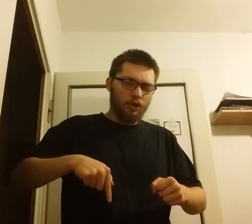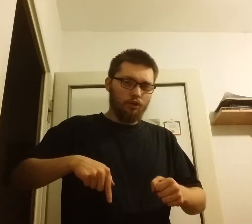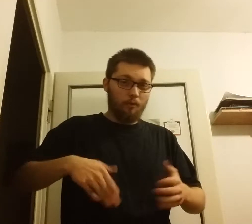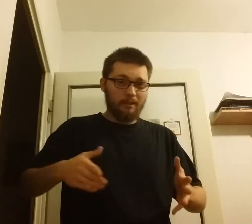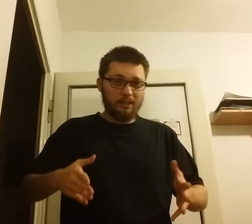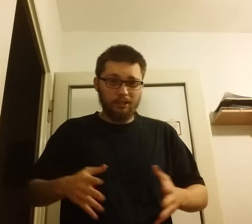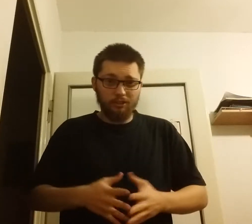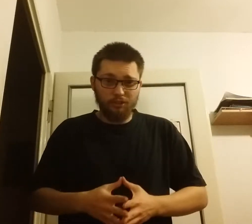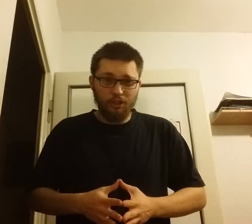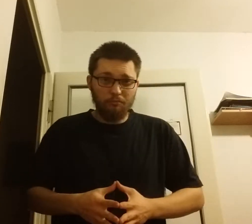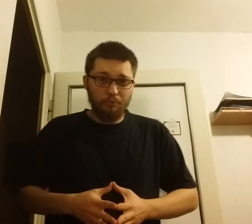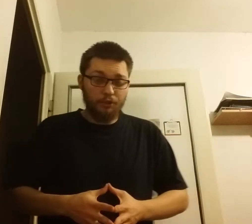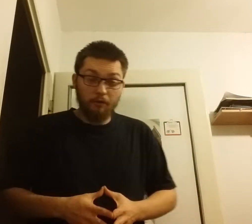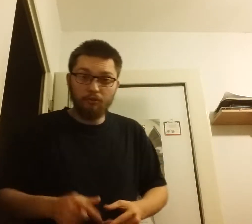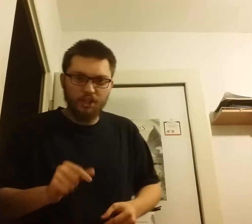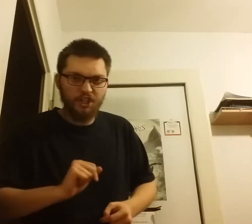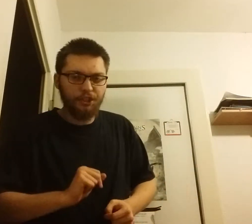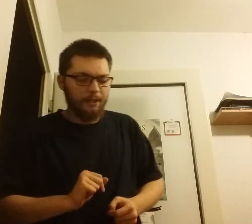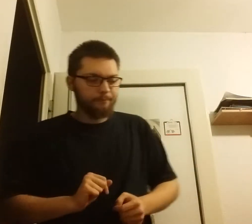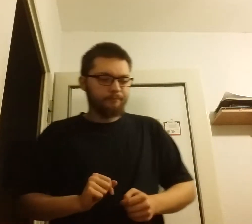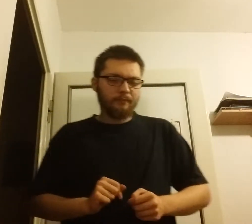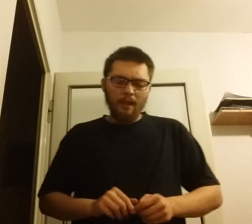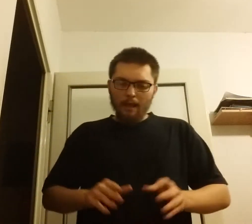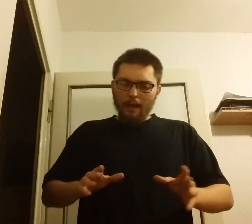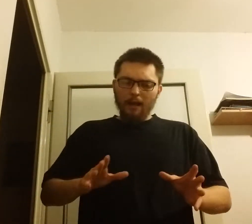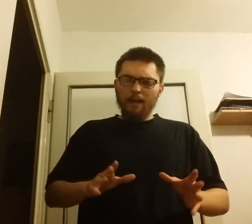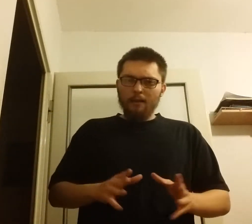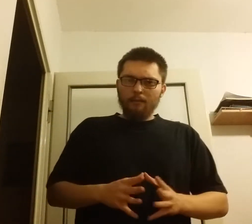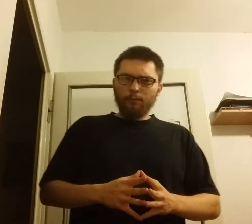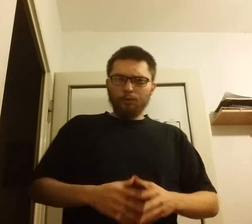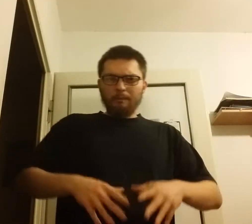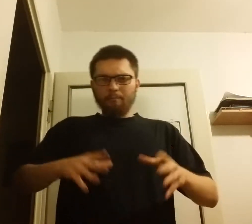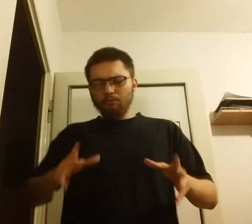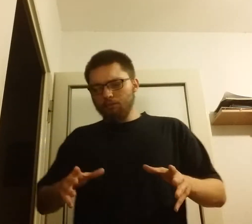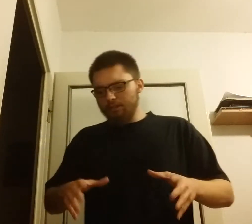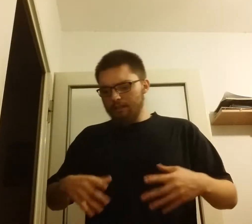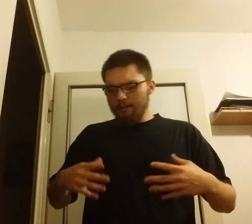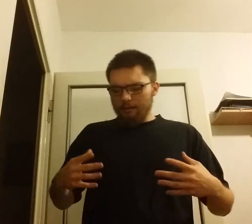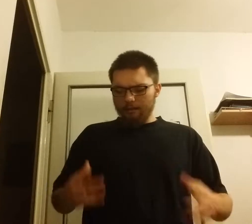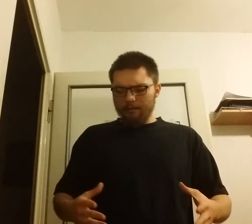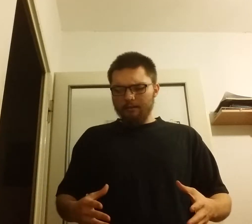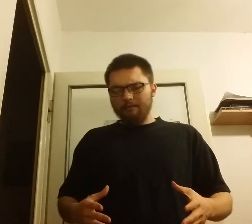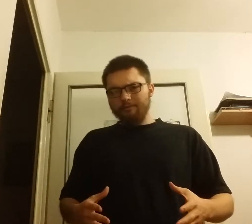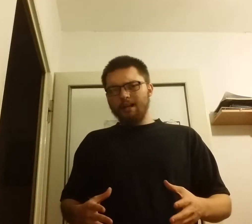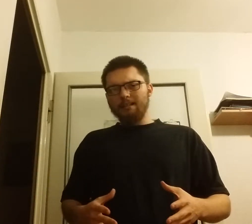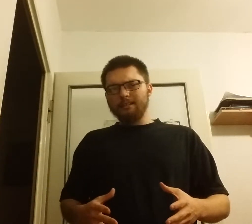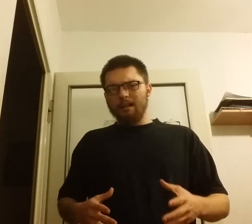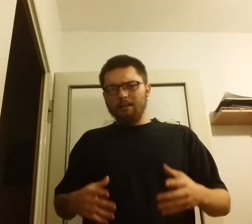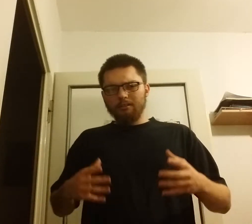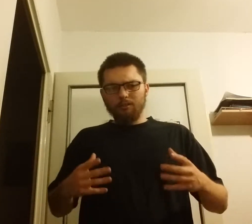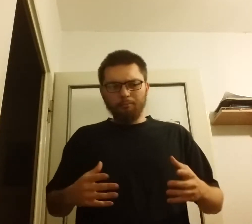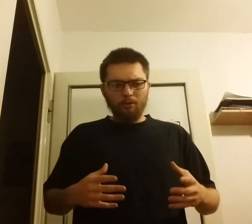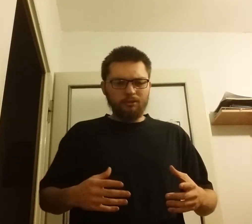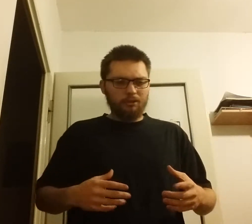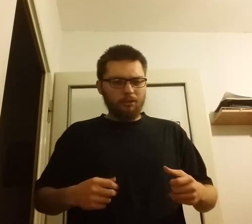komentarzach, czy byście chcieli. Ale wróćmy. Piłsudski wraca do Polski,